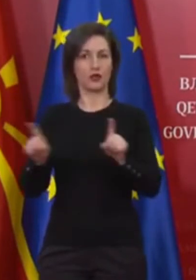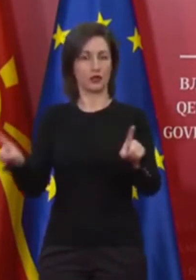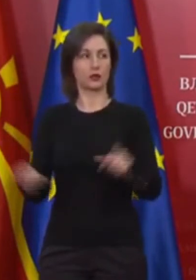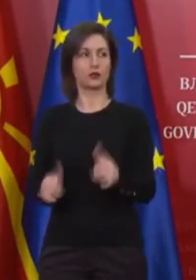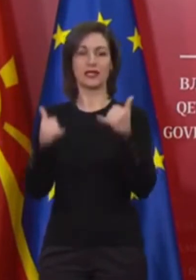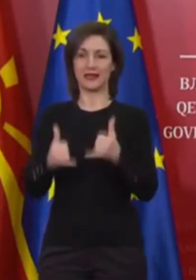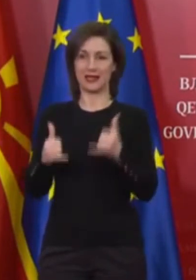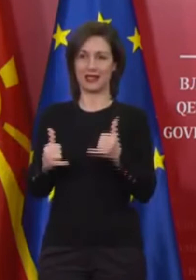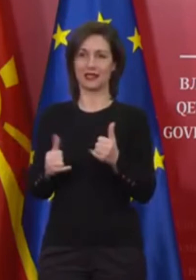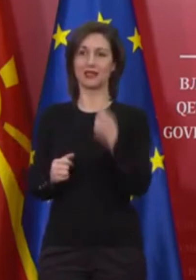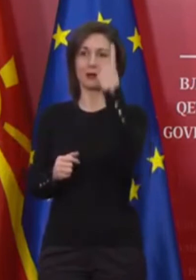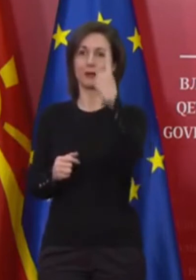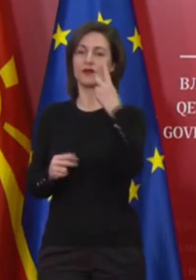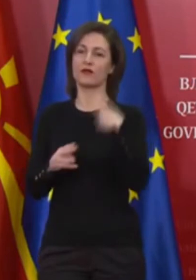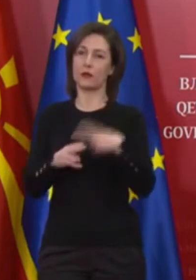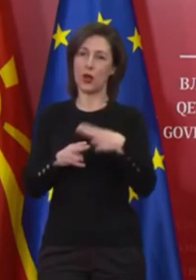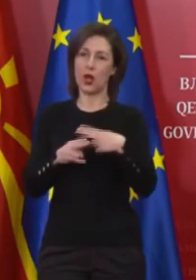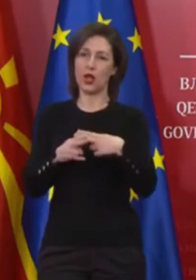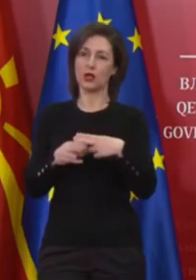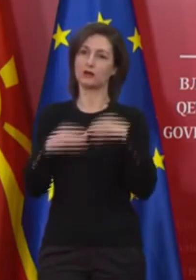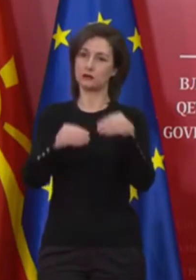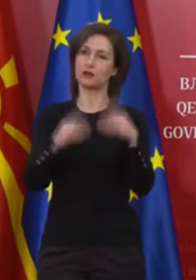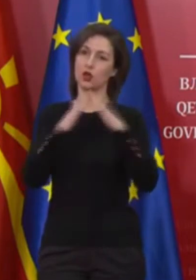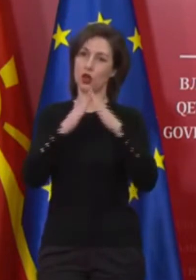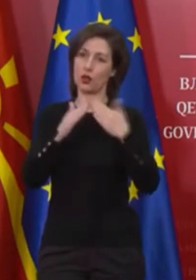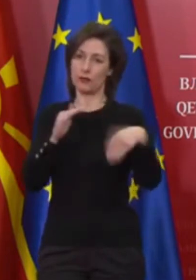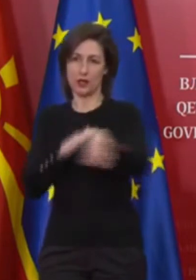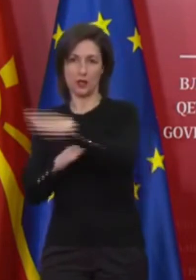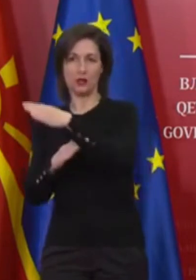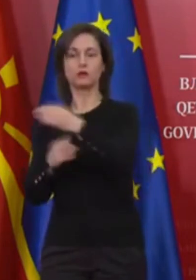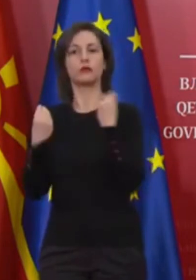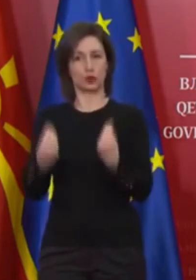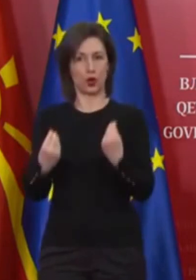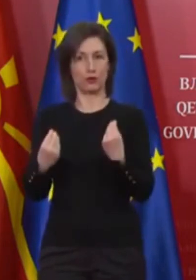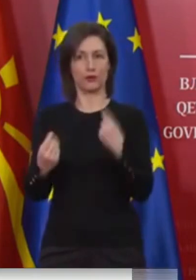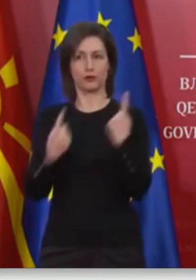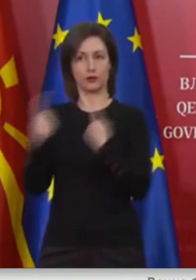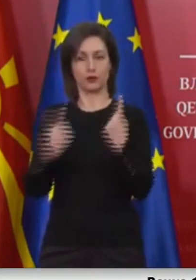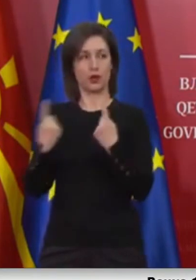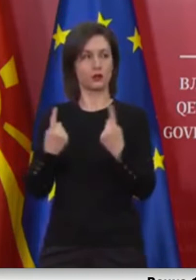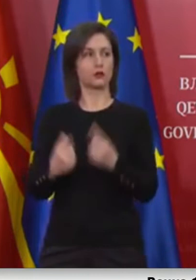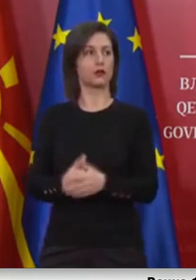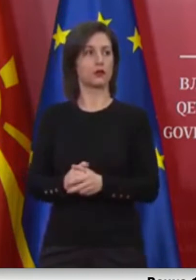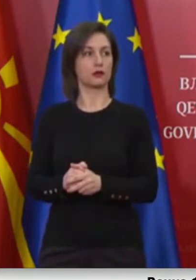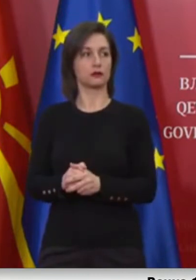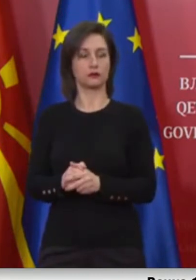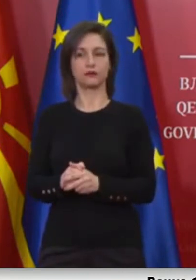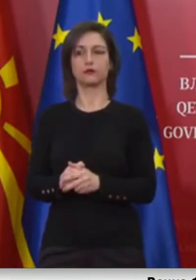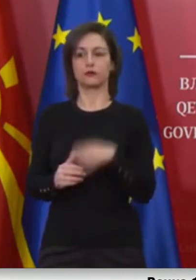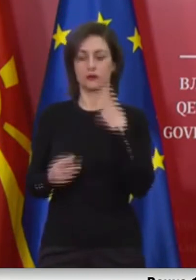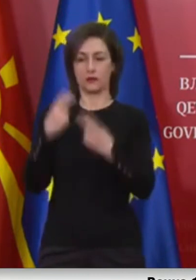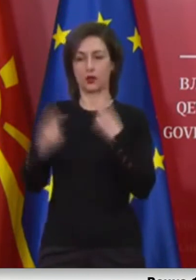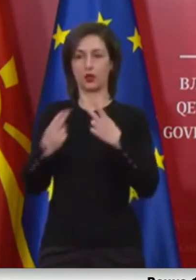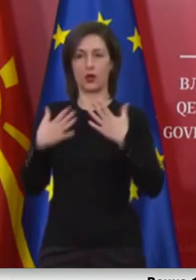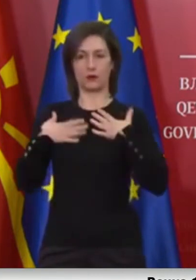првата пациентка во сосема добра клиничка состојба. Контролната слика на белите дровове